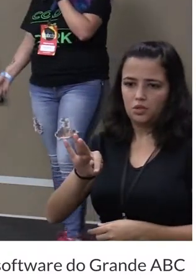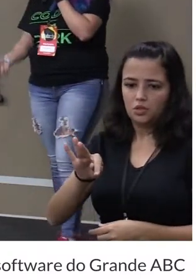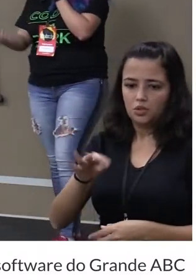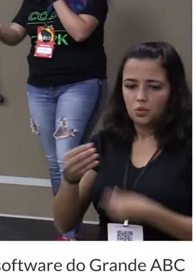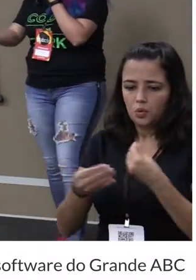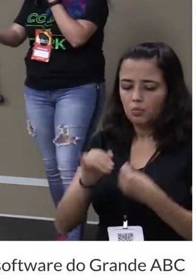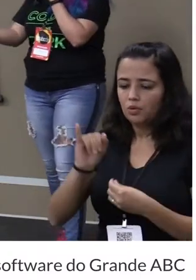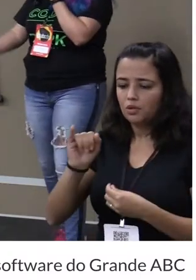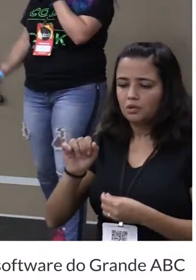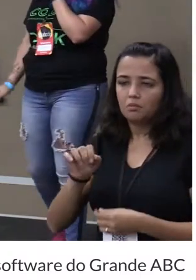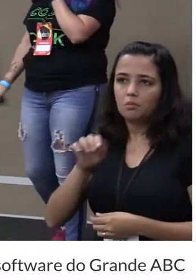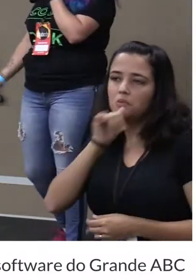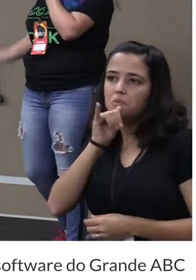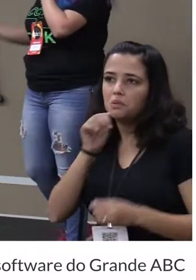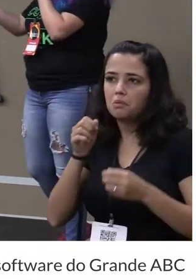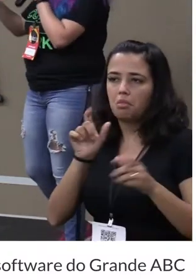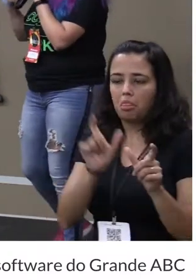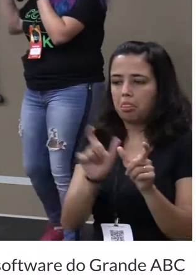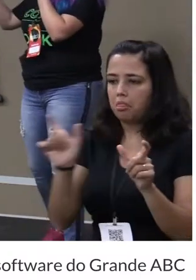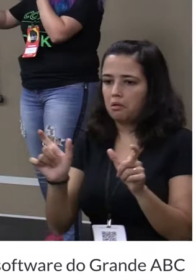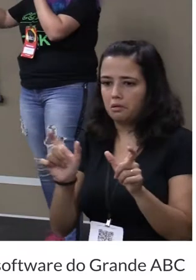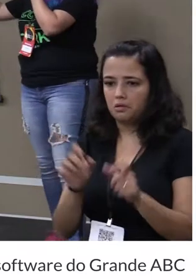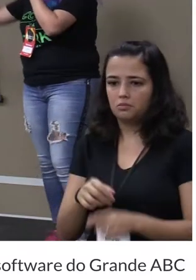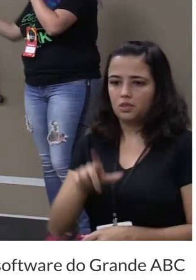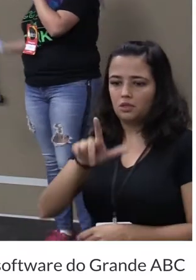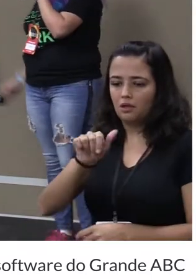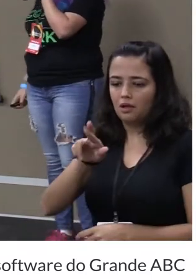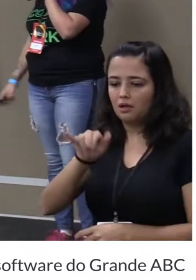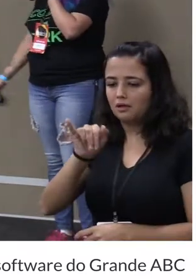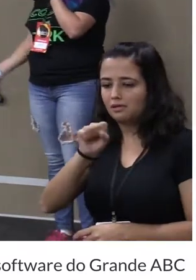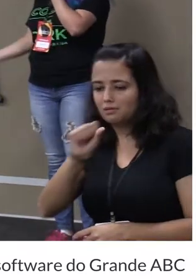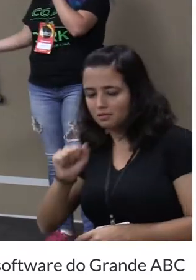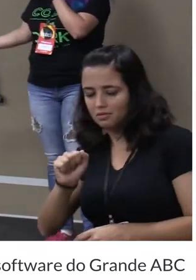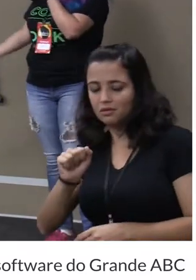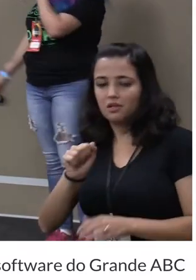faz para criar uma tag? Tipo, a Larissa Frontend.